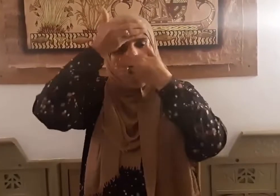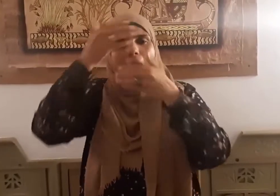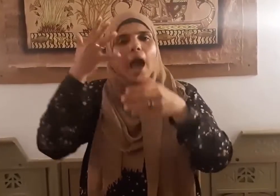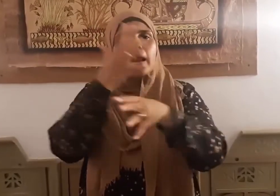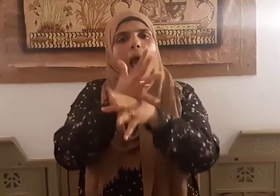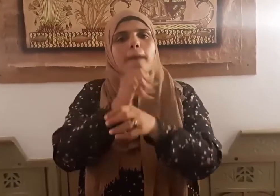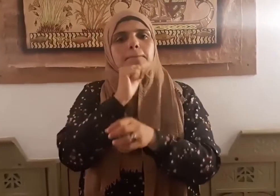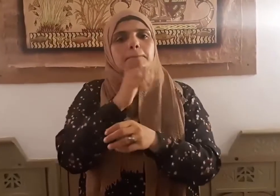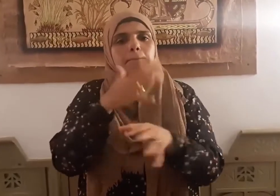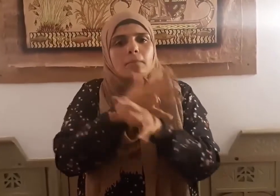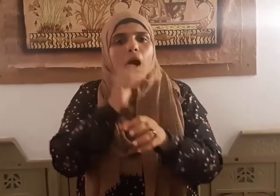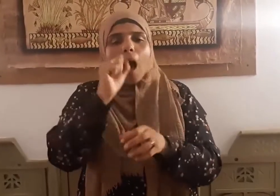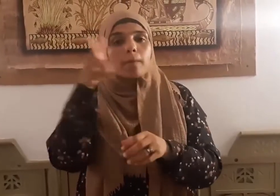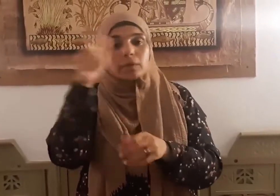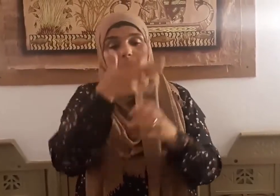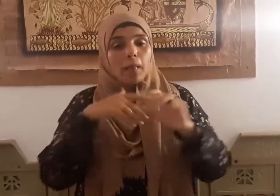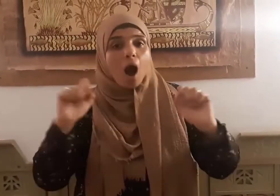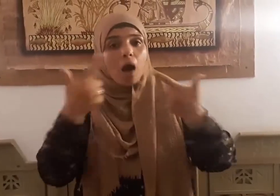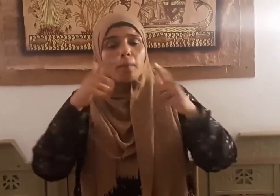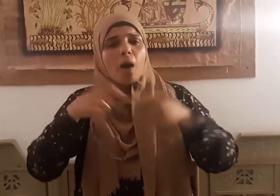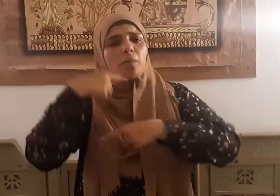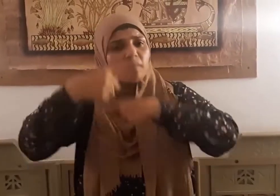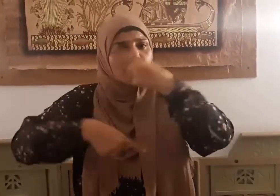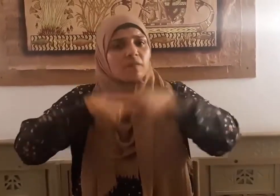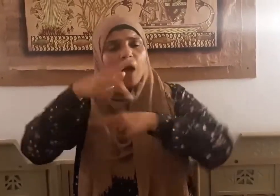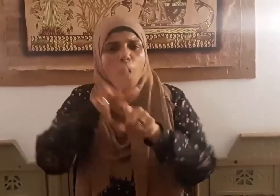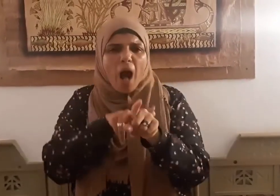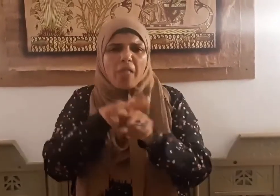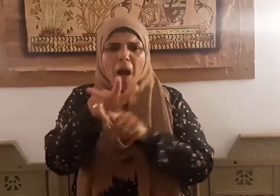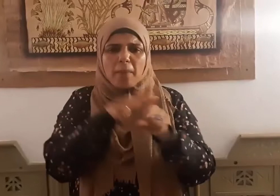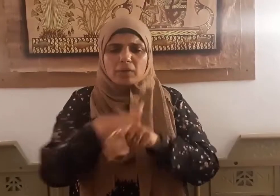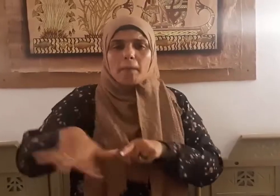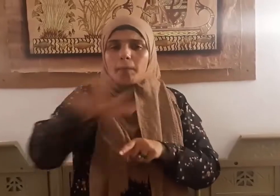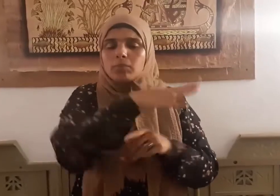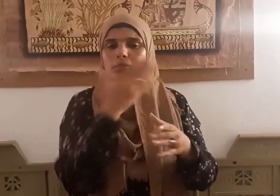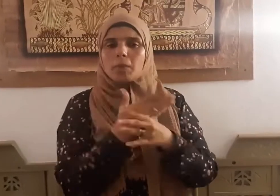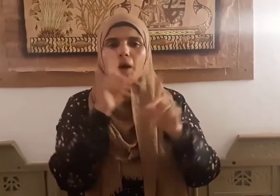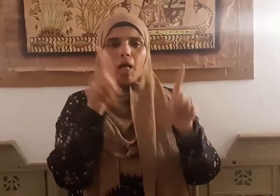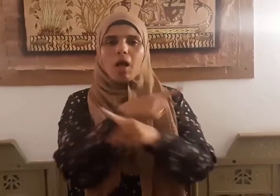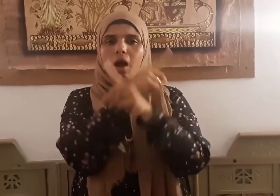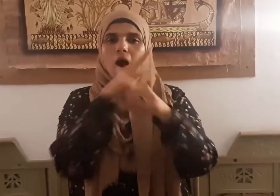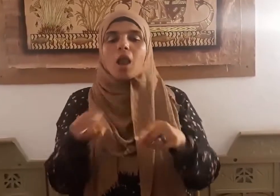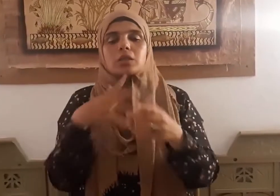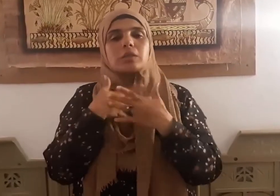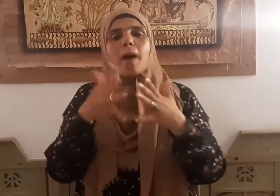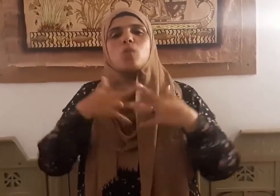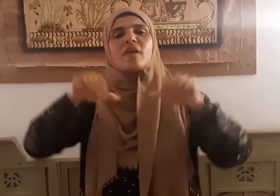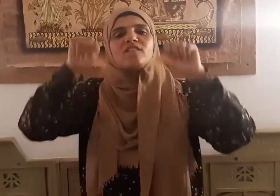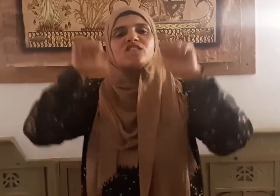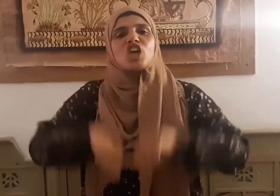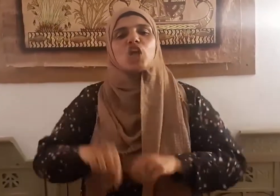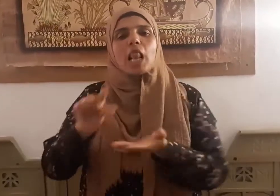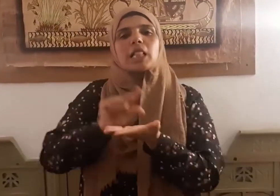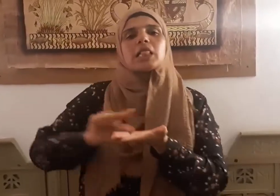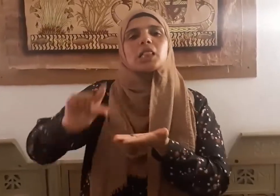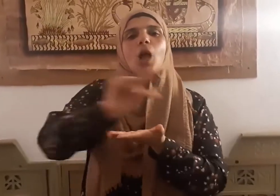داعميه سعيا من القائمين عليها إلى إفشال الدول وإضعافها